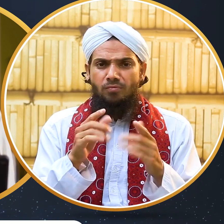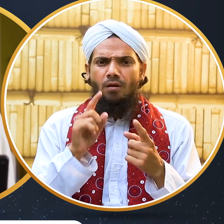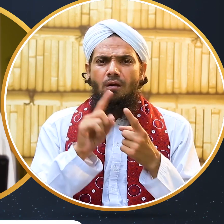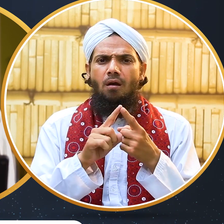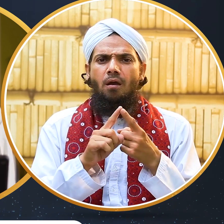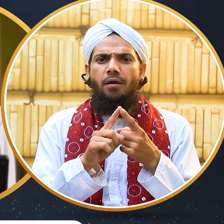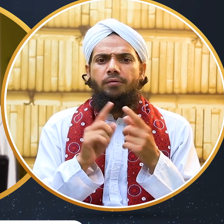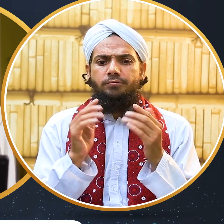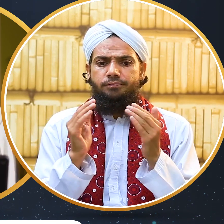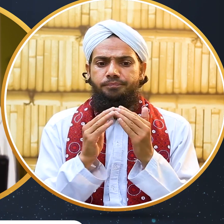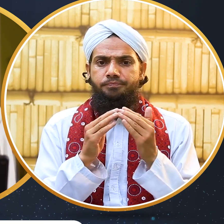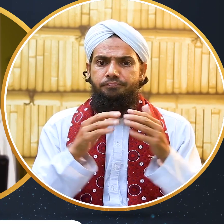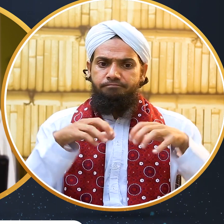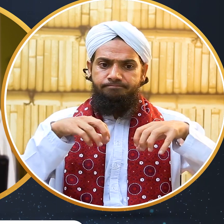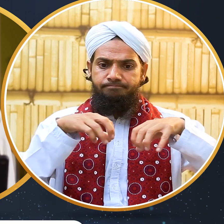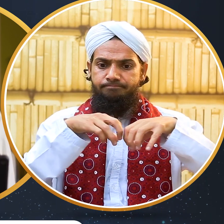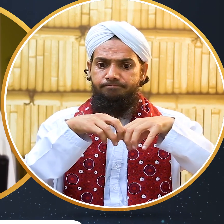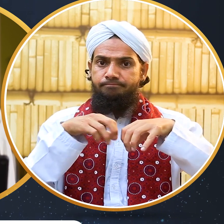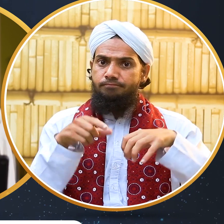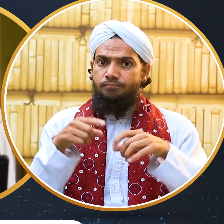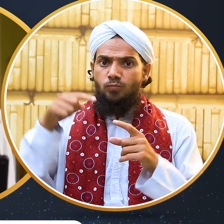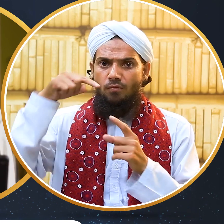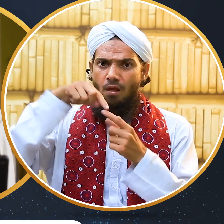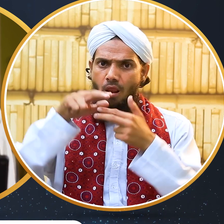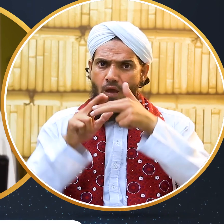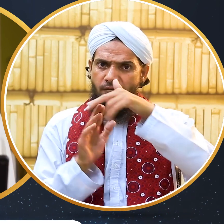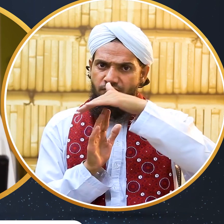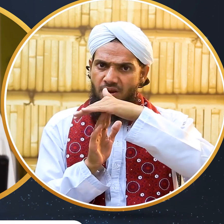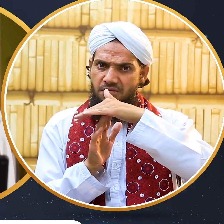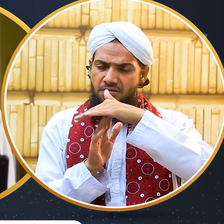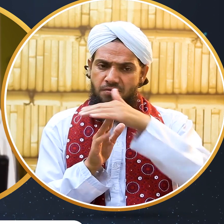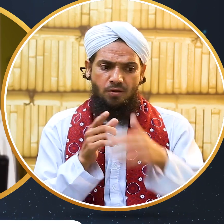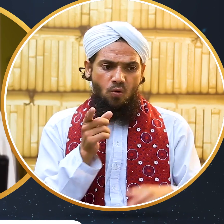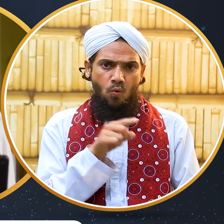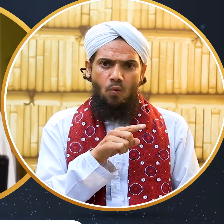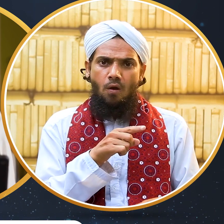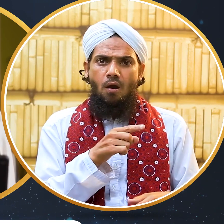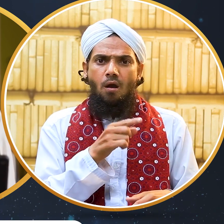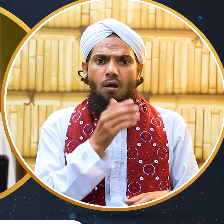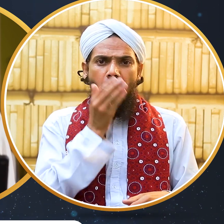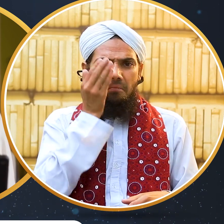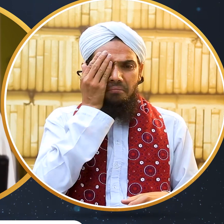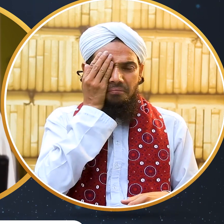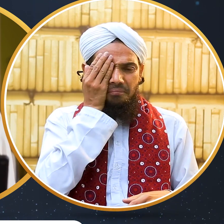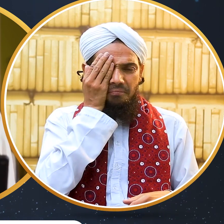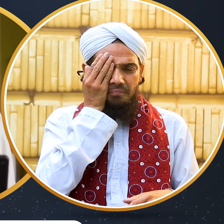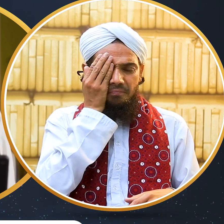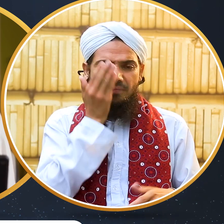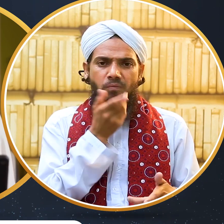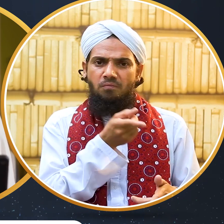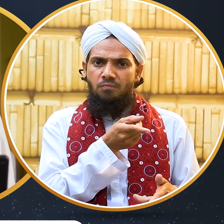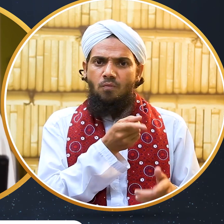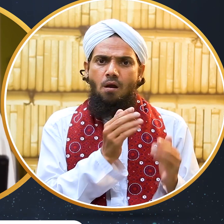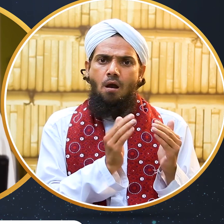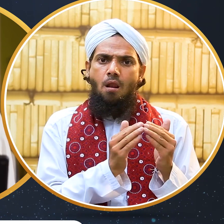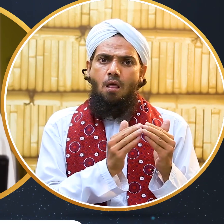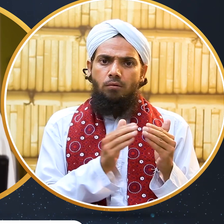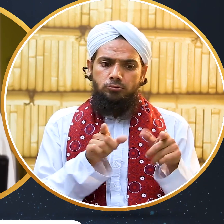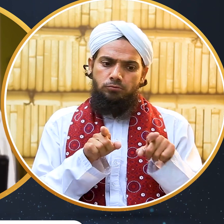پڑوسی تھے بہت بڑا نام ہے مگر ان کے برابر میں ایک غیر مسلم کا گھر تھا یہودی کا گھر تھا یہ